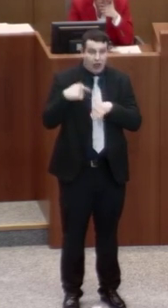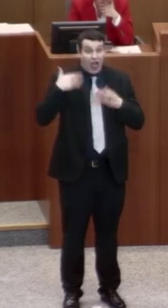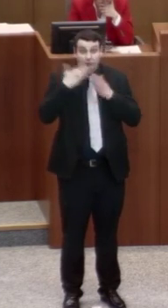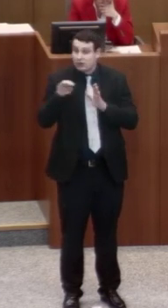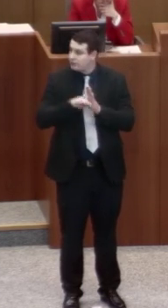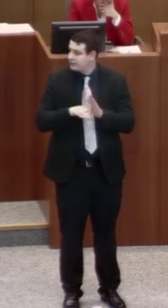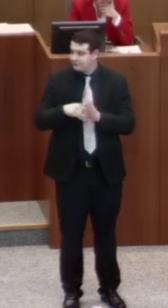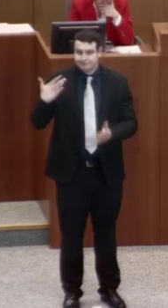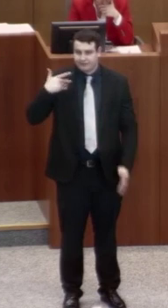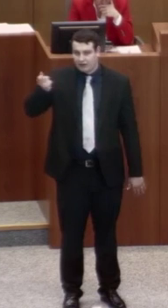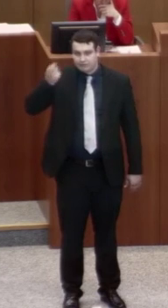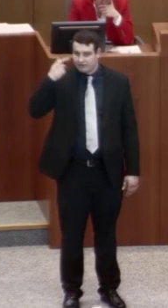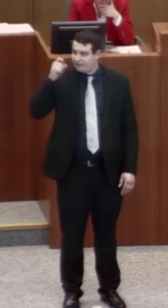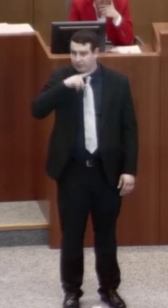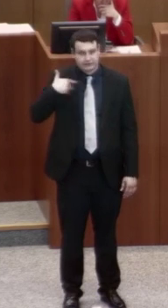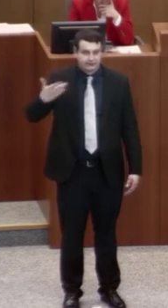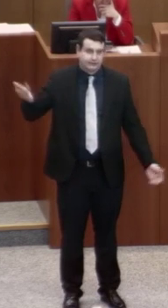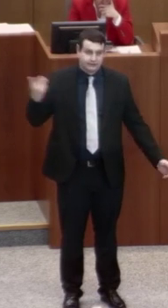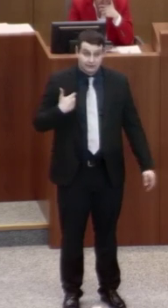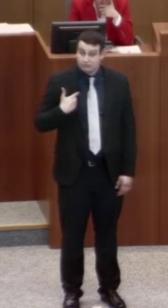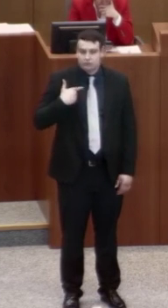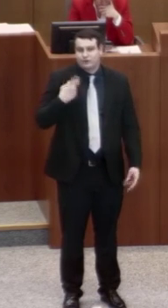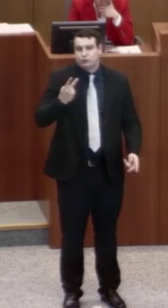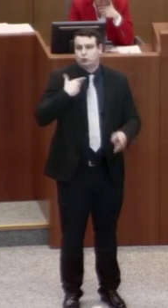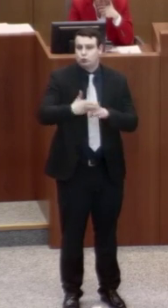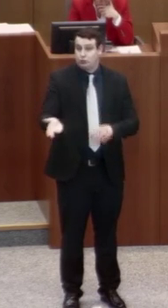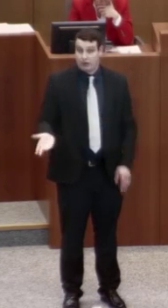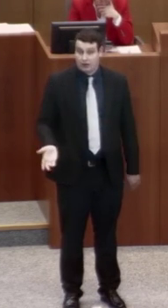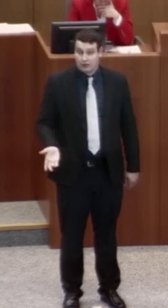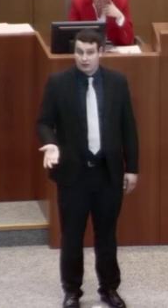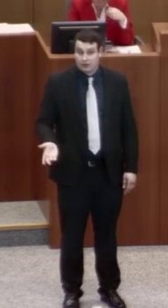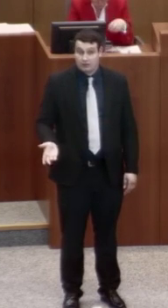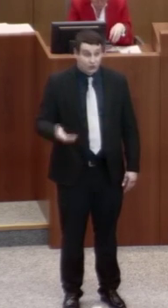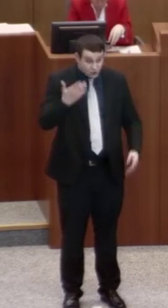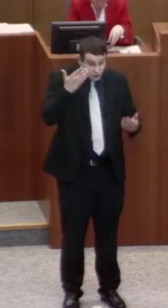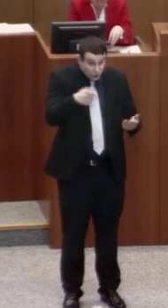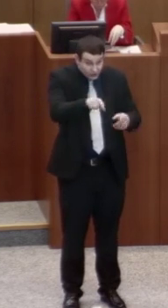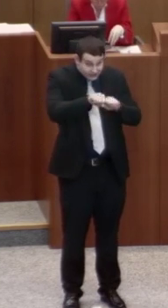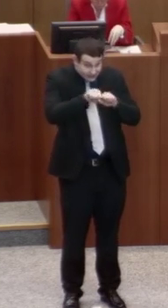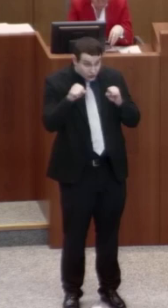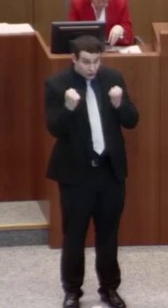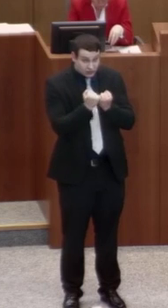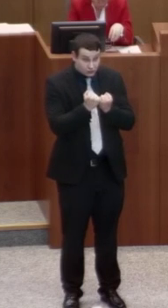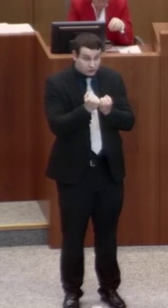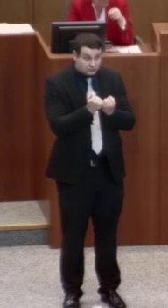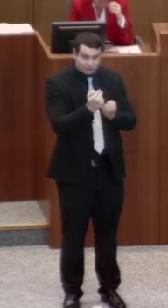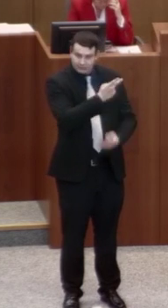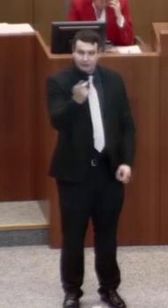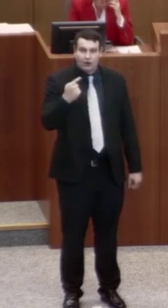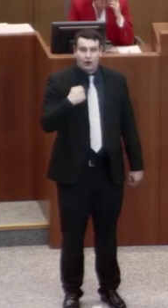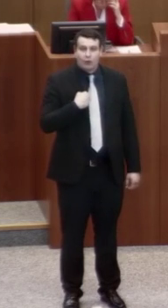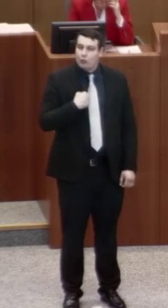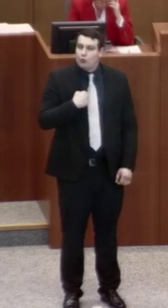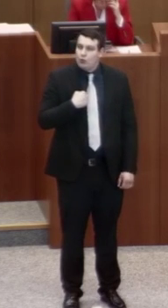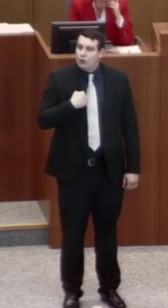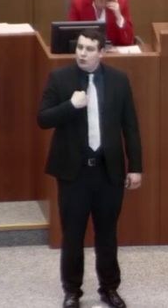können Sie quasi abhaken, kommen auf jeden Fall zu spät. In dieser Situation werden Sie sicherlich nicht von sich sagen,